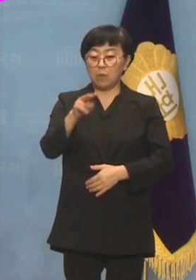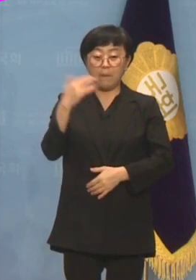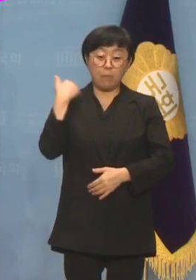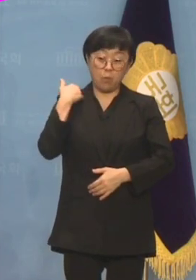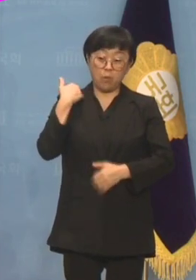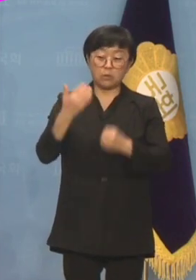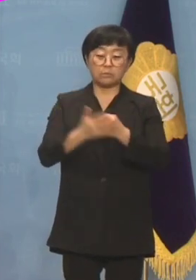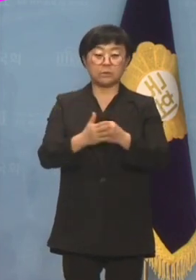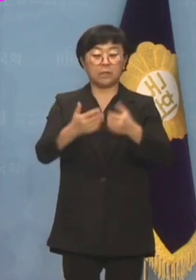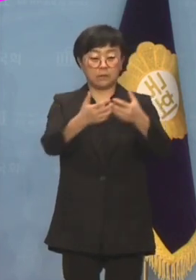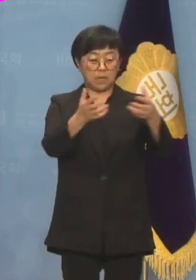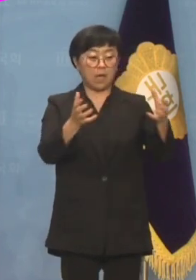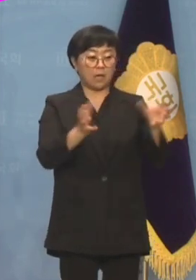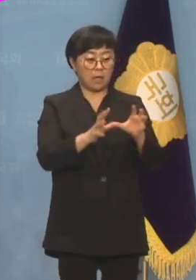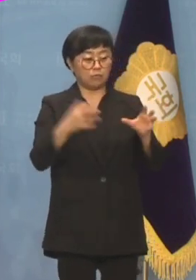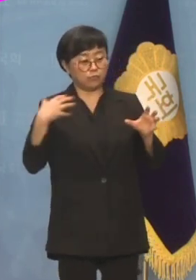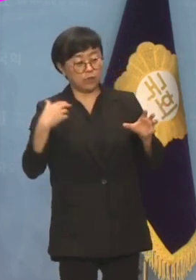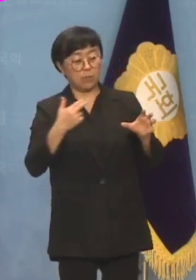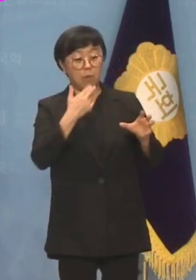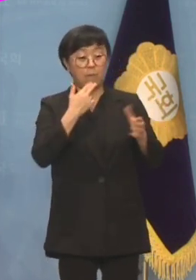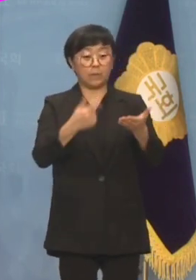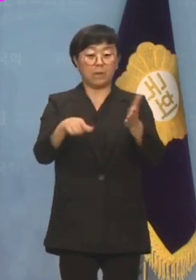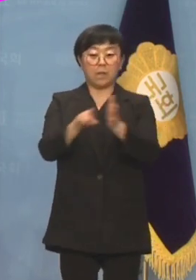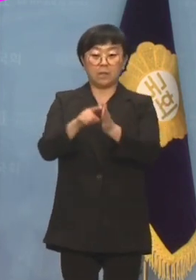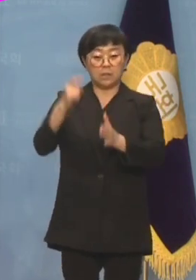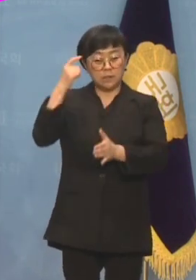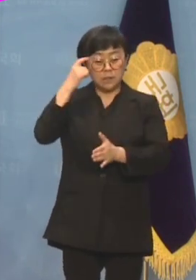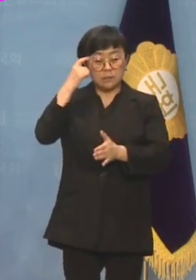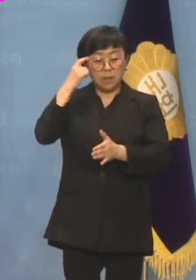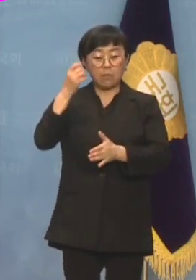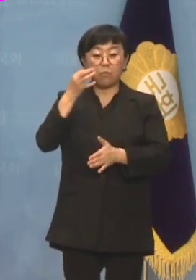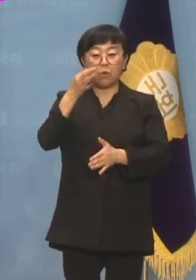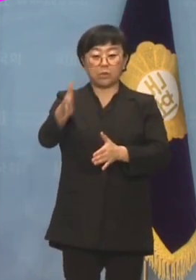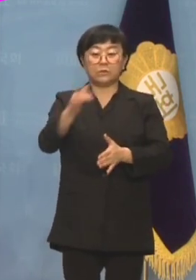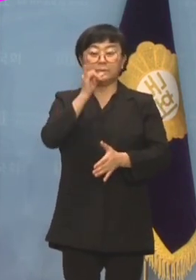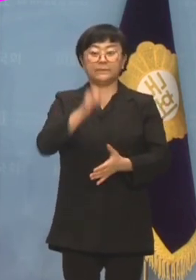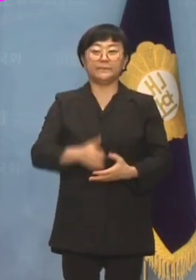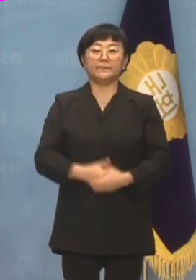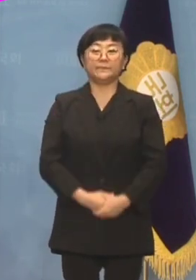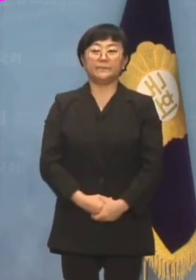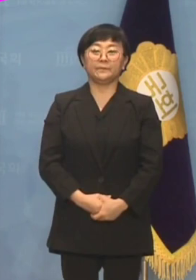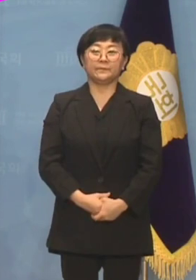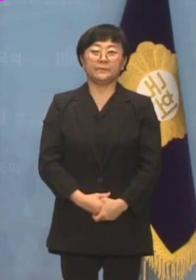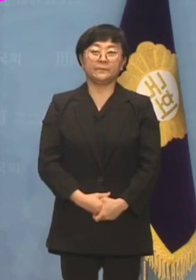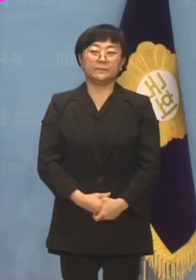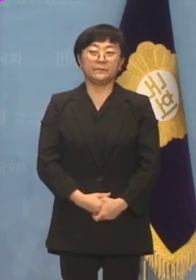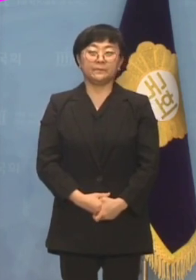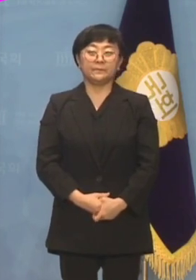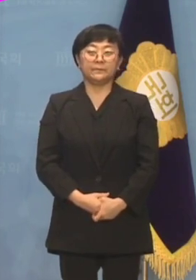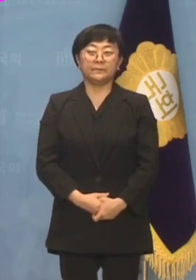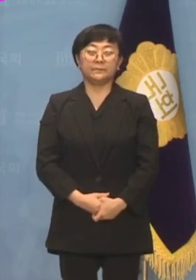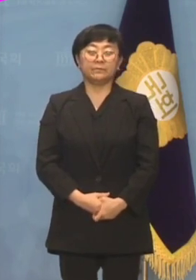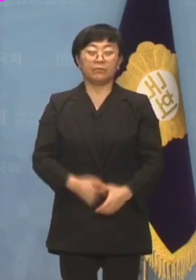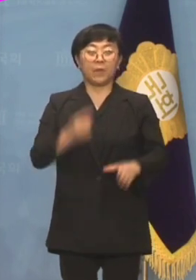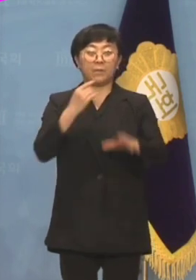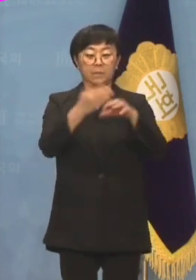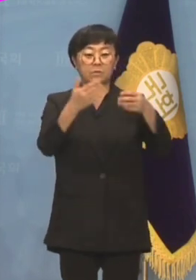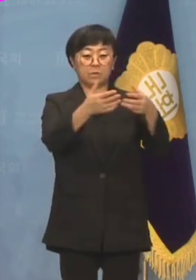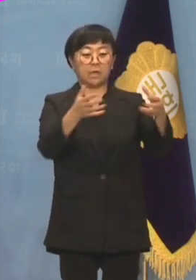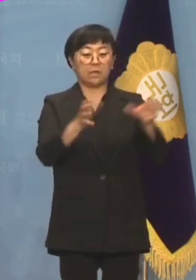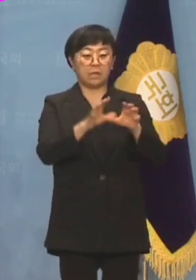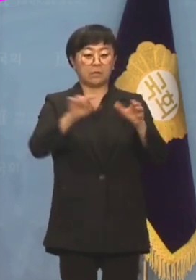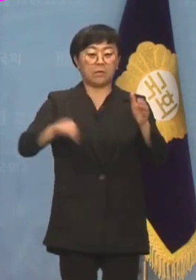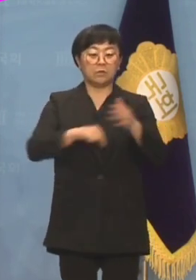없이 오로지 당의 부담을 지우지 않겠다는 의지만을 보여주고 있습니다. 민주당